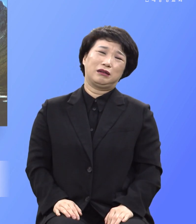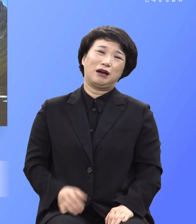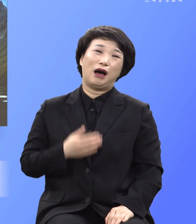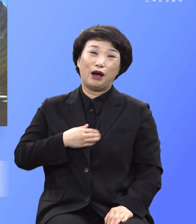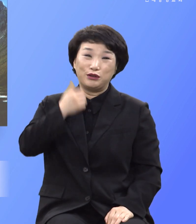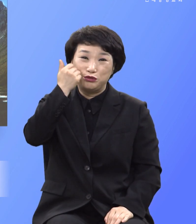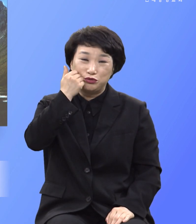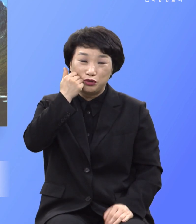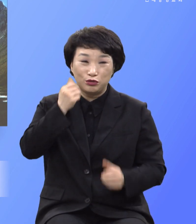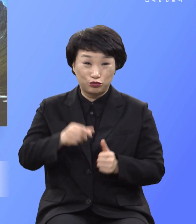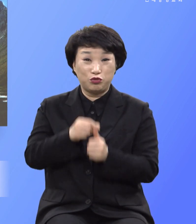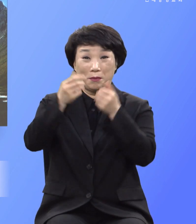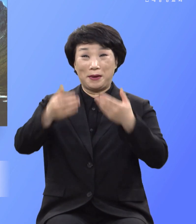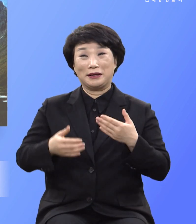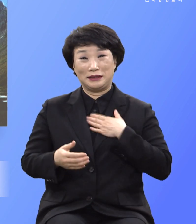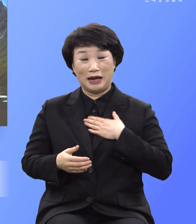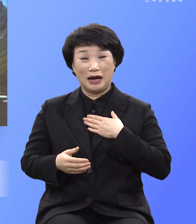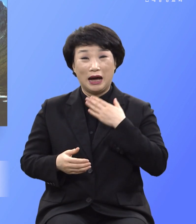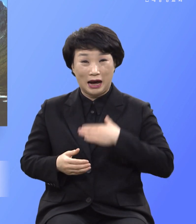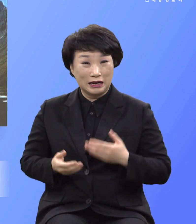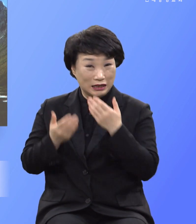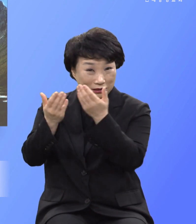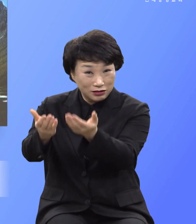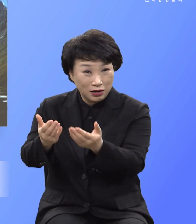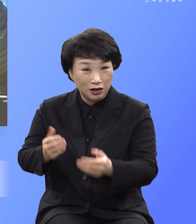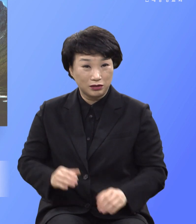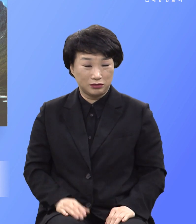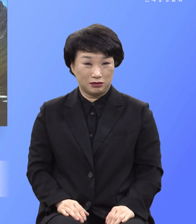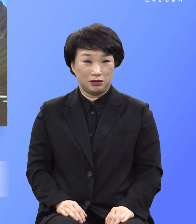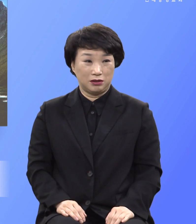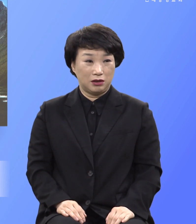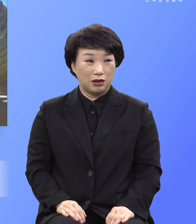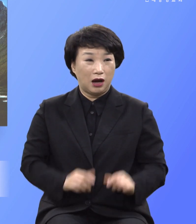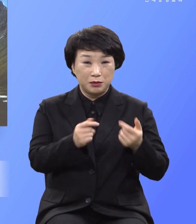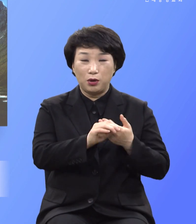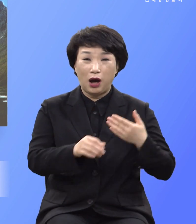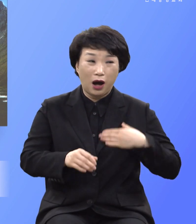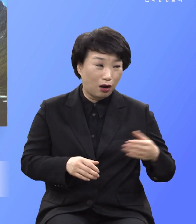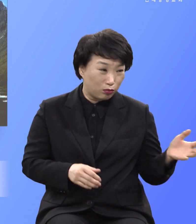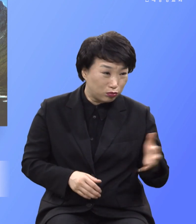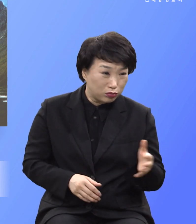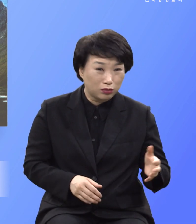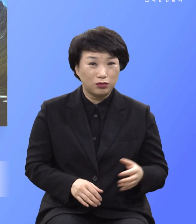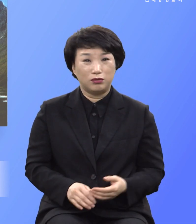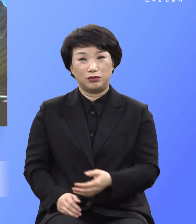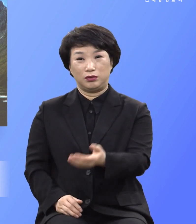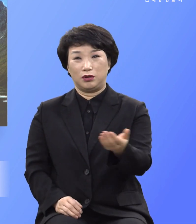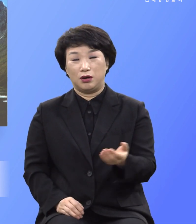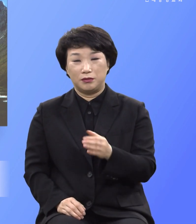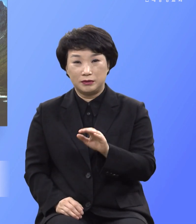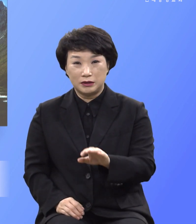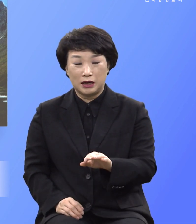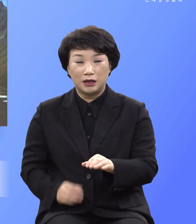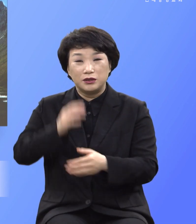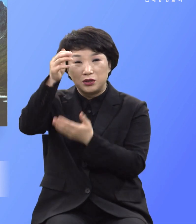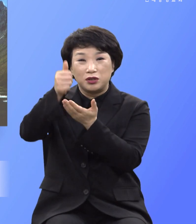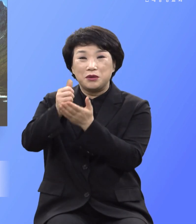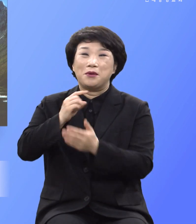당신이 알아주지 못하면 알 자가 없다 이 말입니다 바로 성령으로만 알게